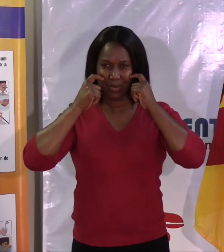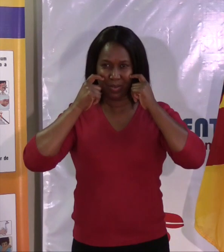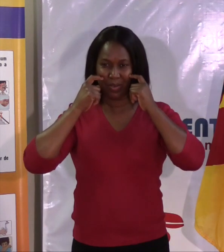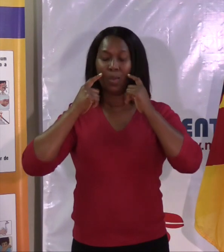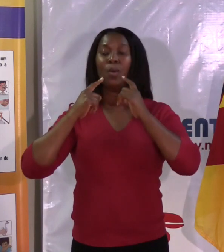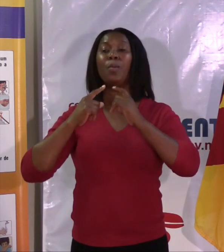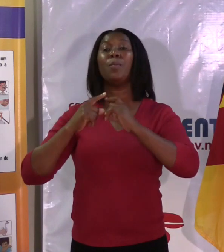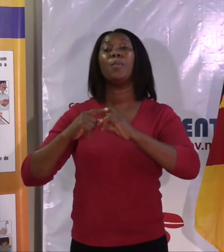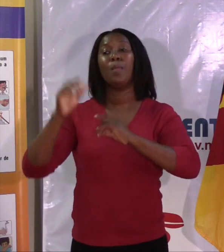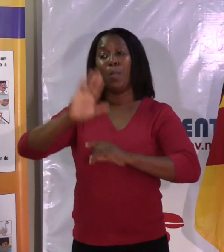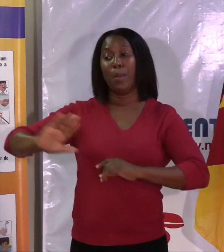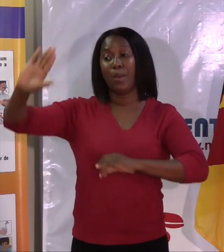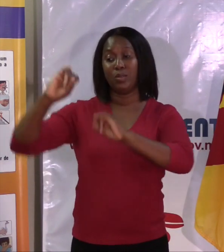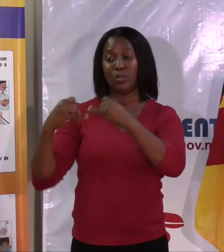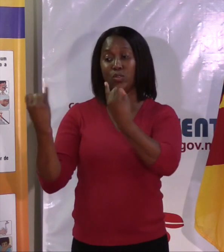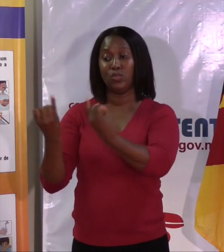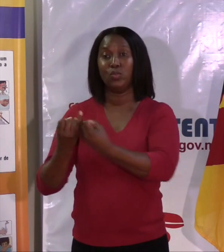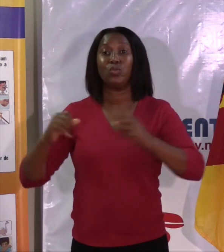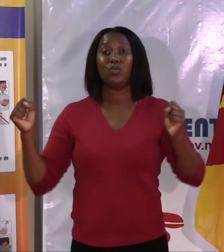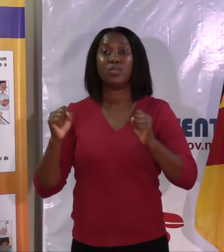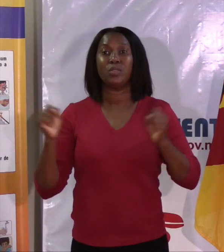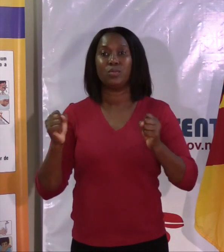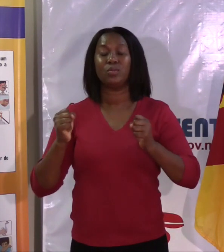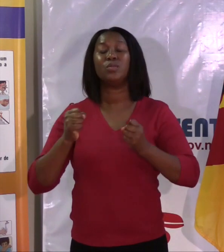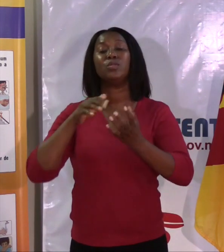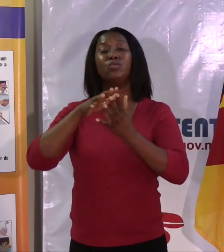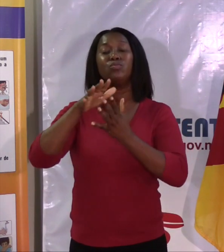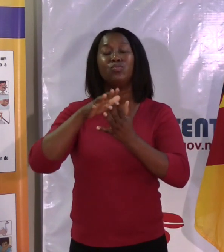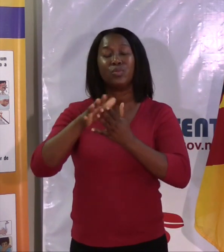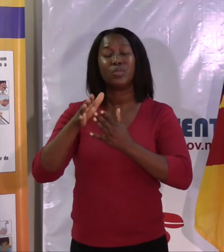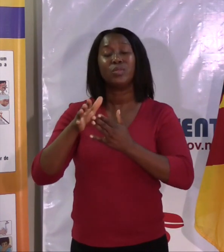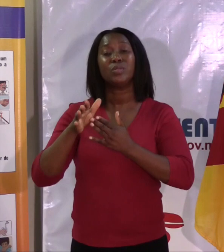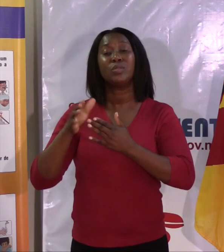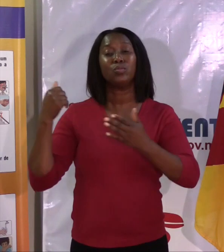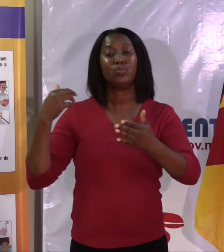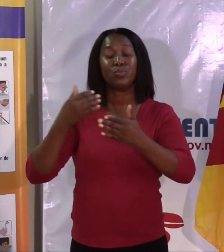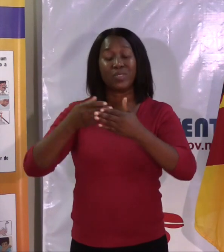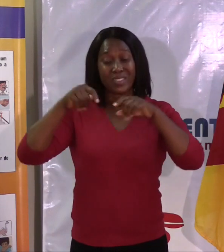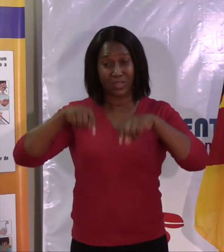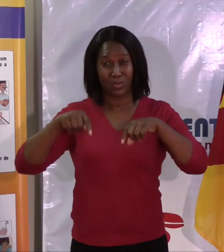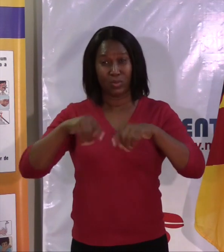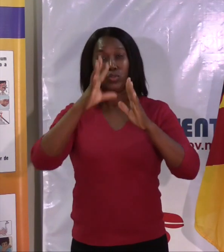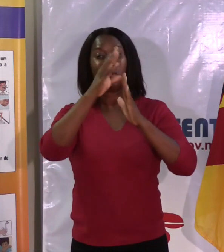até o dia 29 de março de 2020, de um total de 217